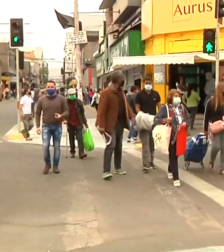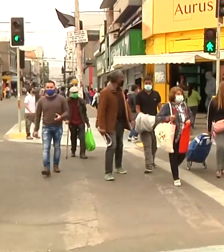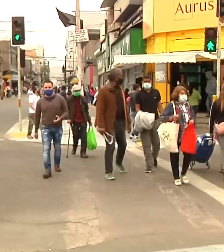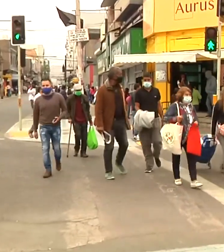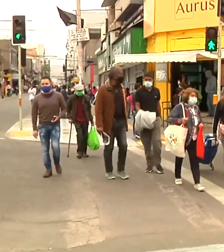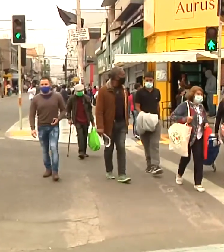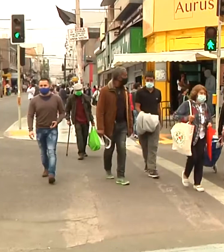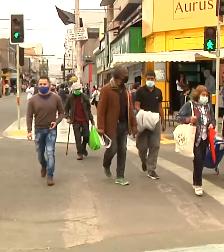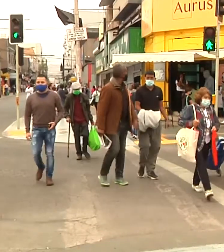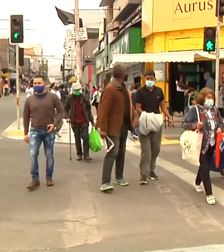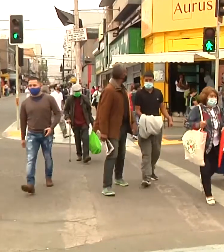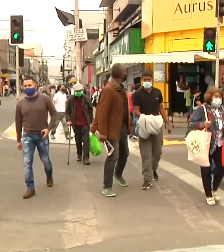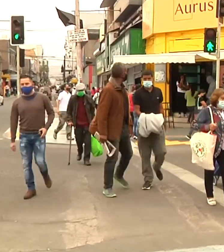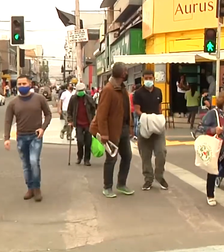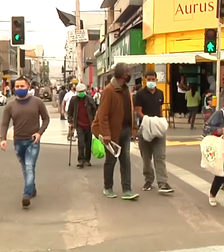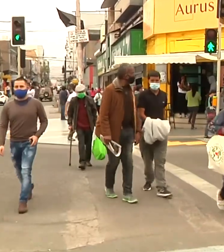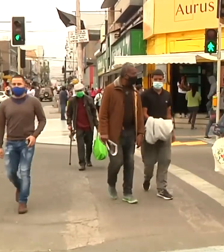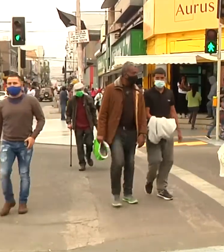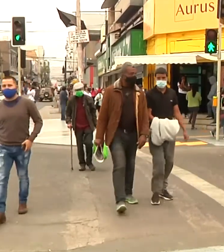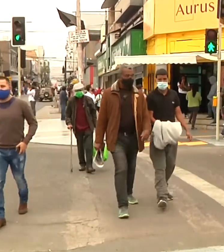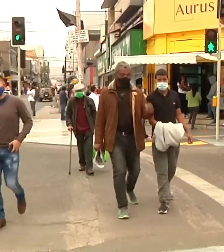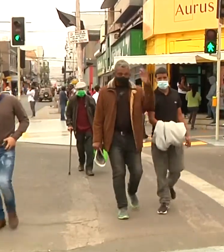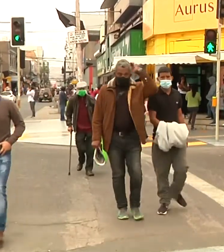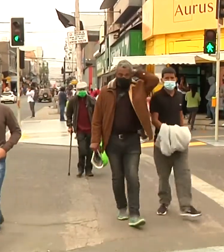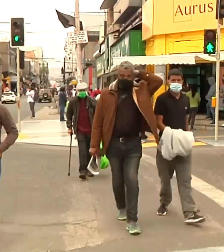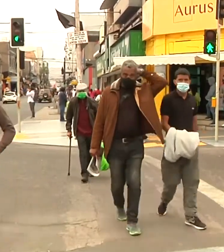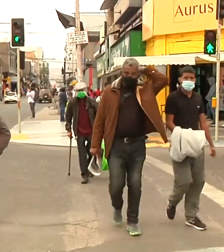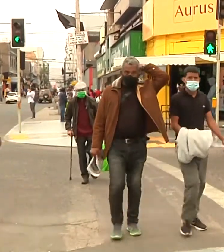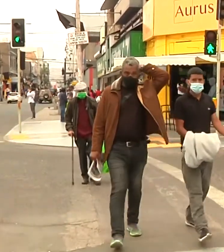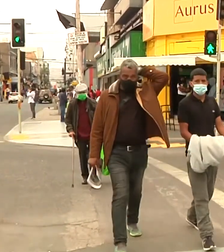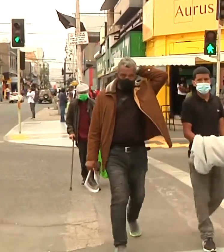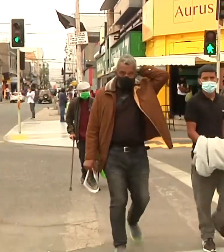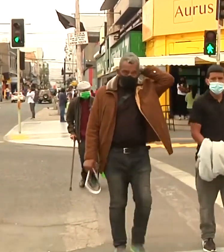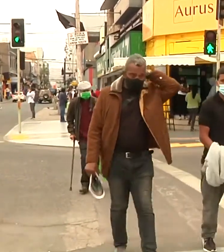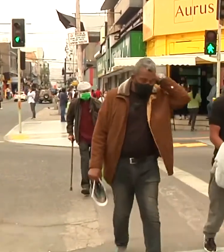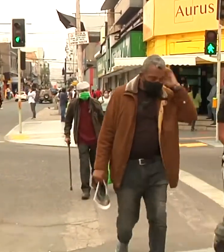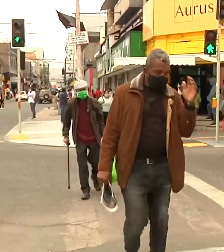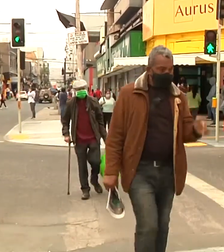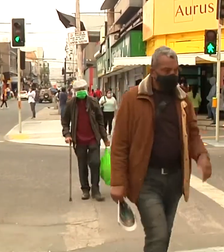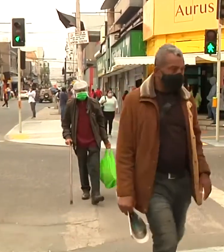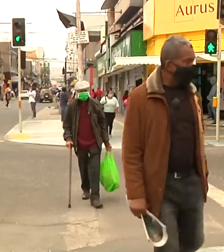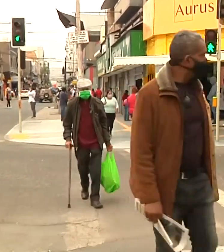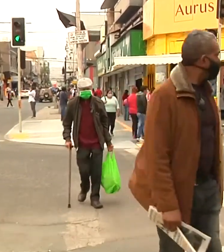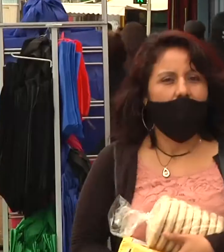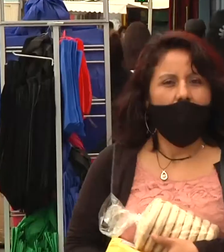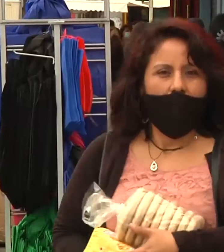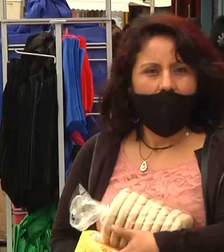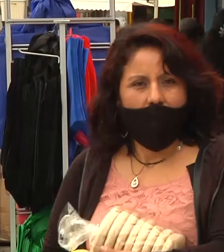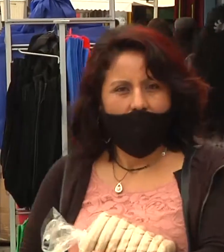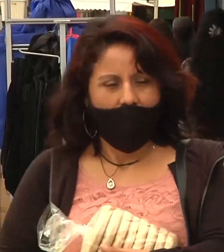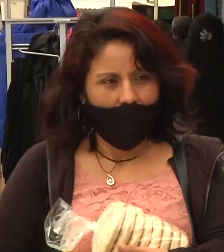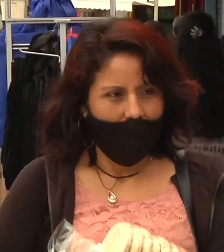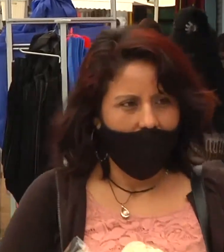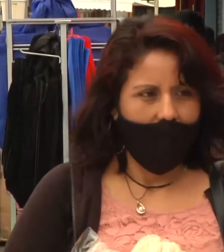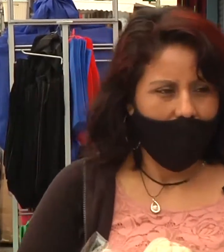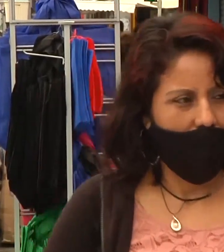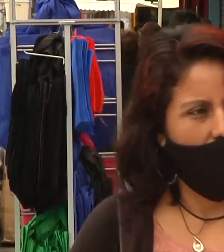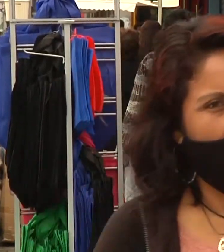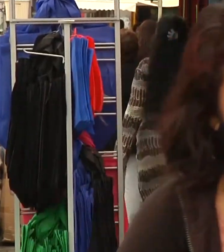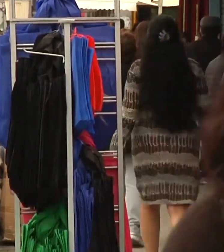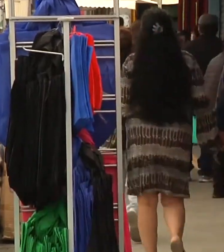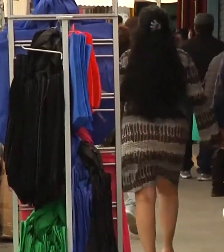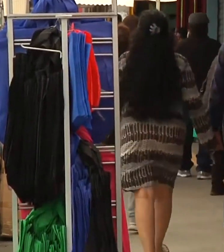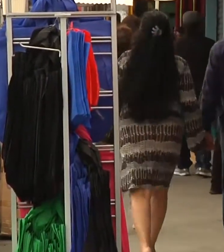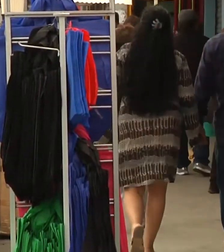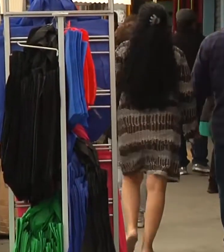pueden realizar con un máximo de 10 personas. Además de que el traslado a comunas en fase 3 solo es posible por el